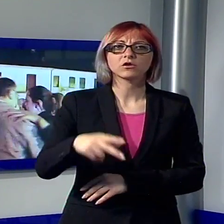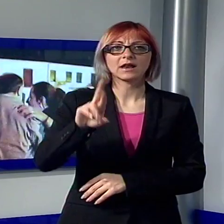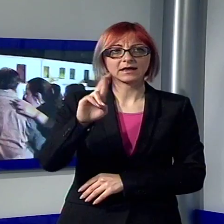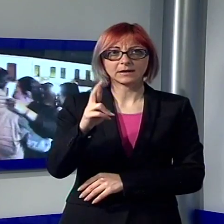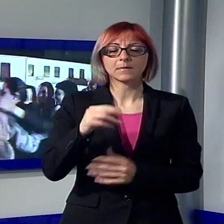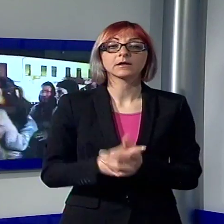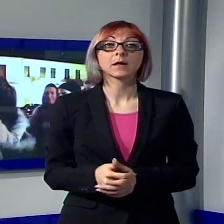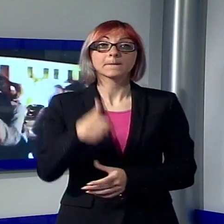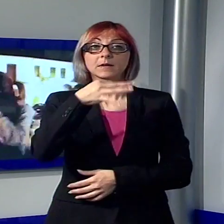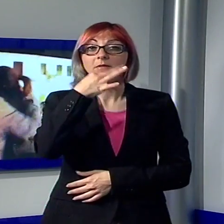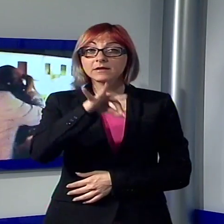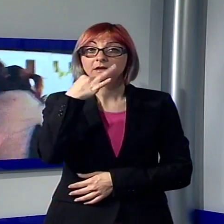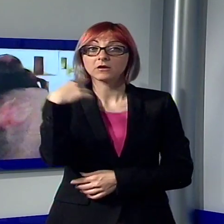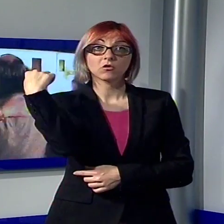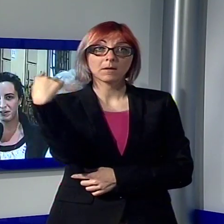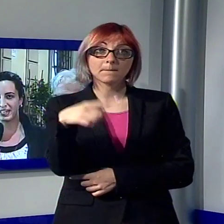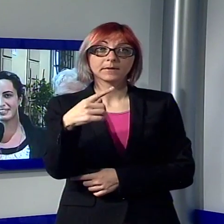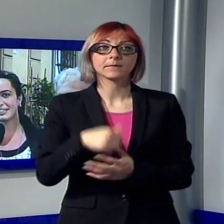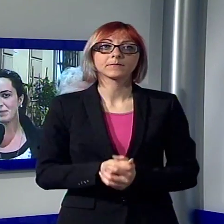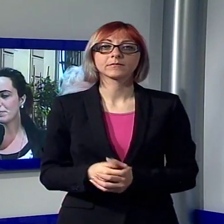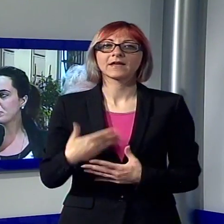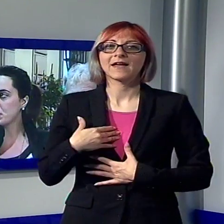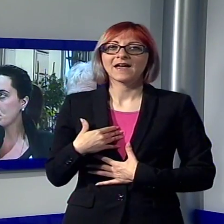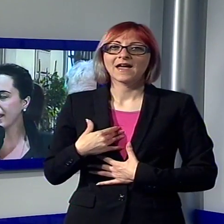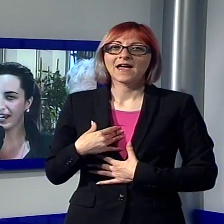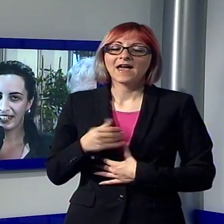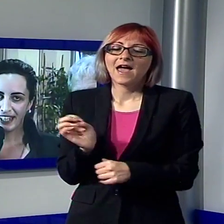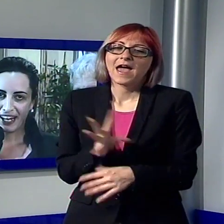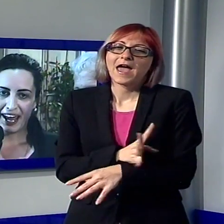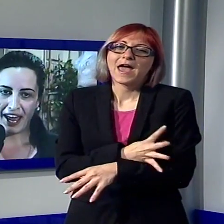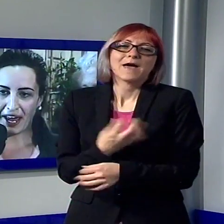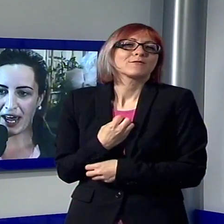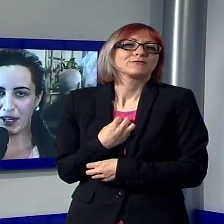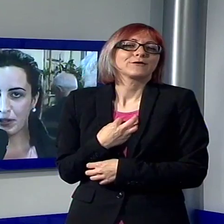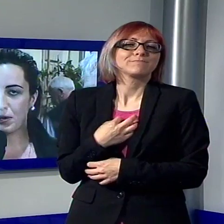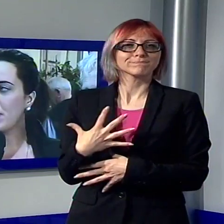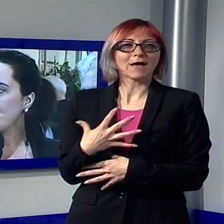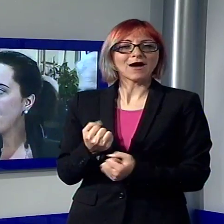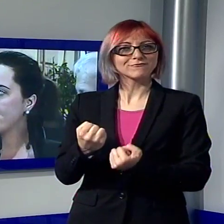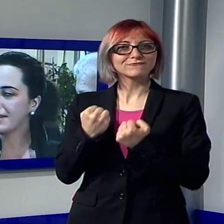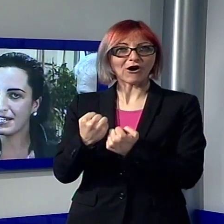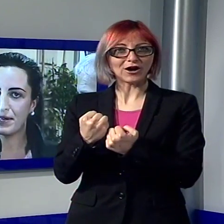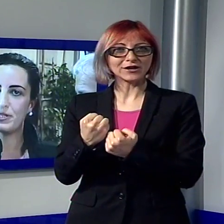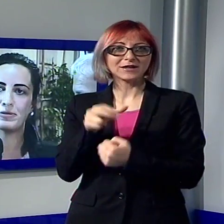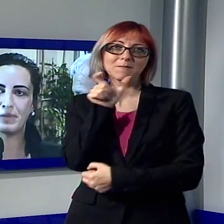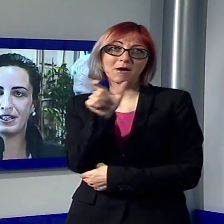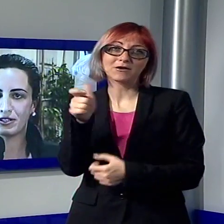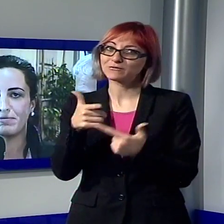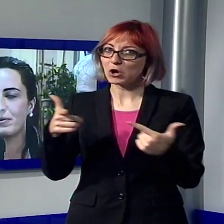dichiarazione della neosindaco. È una grandissima emozione, io non ho le parole per descrivere questo momento, ci abbiamo